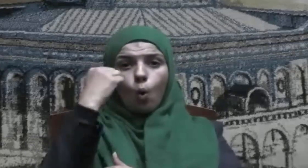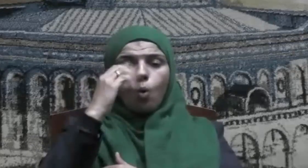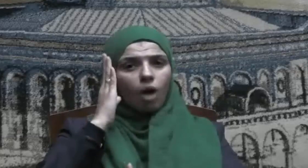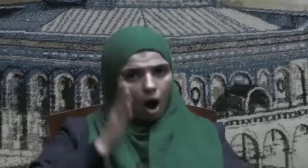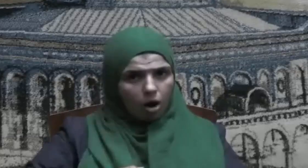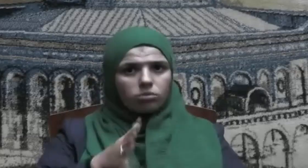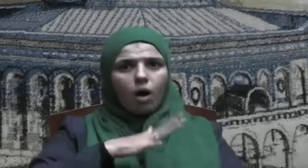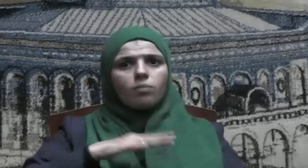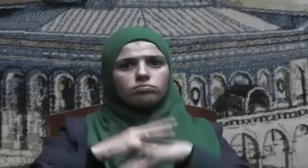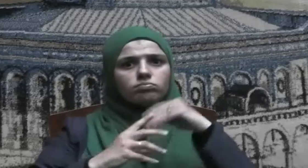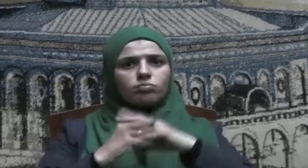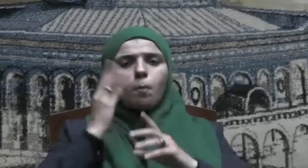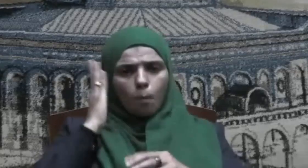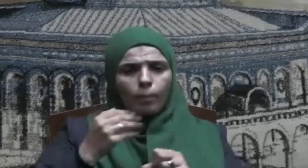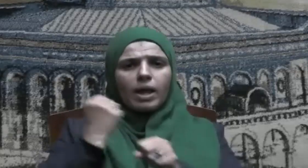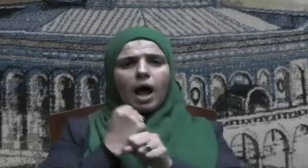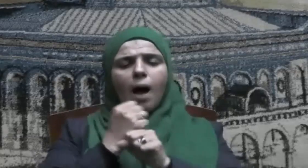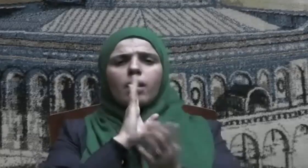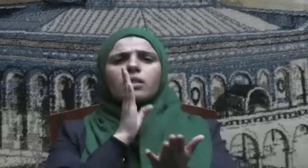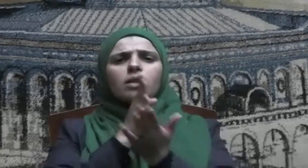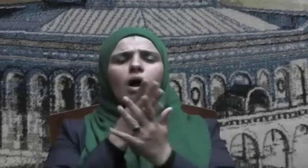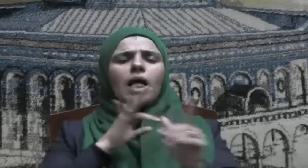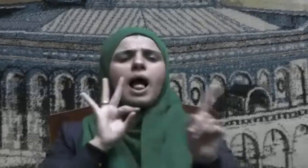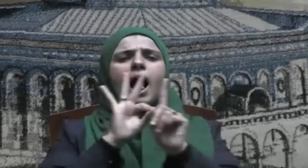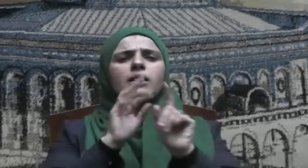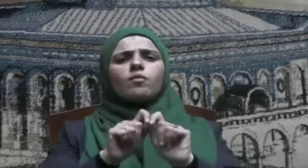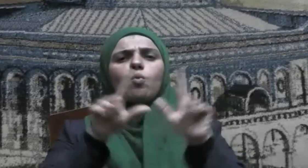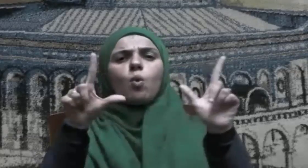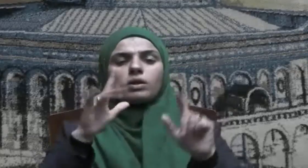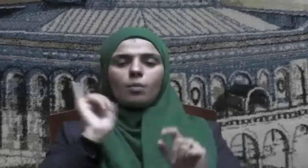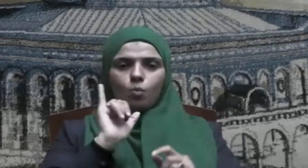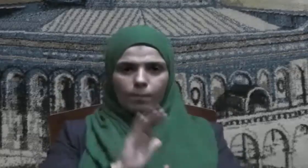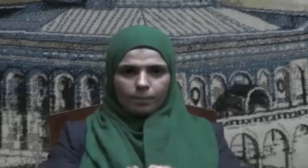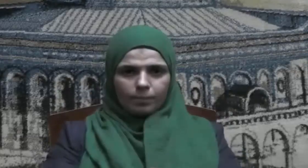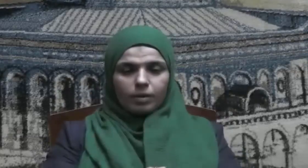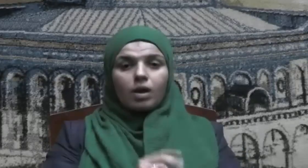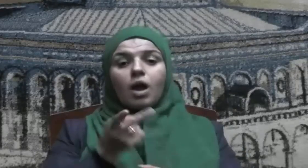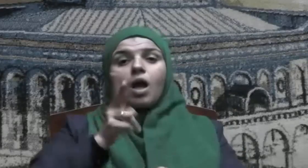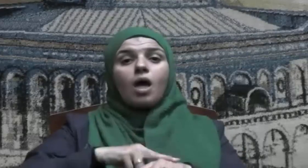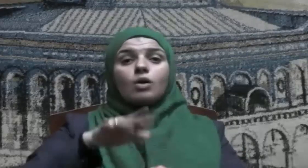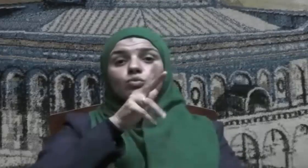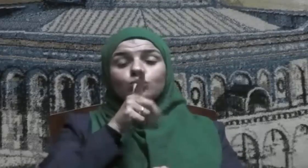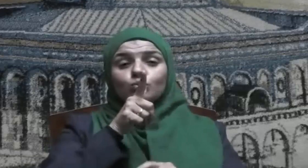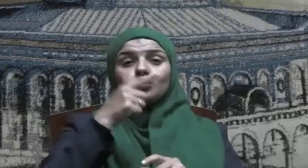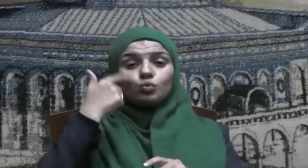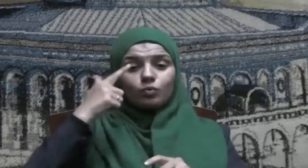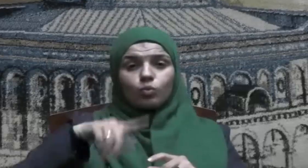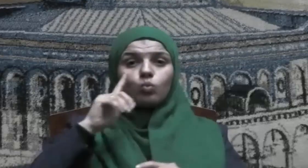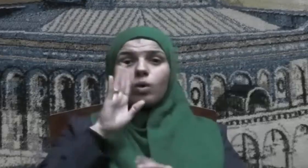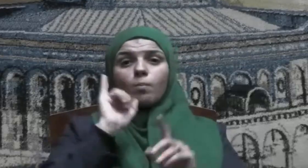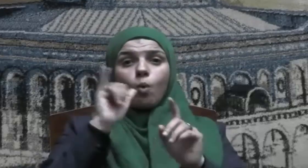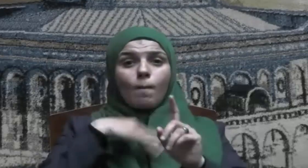وإرادته في تحقيق هدفه ومراده فحين تكون الأهداف سامية